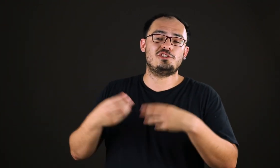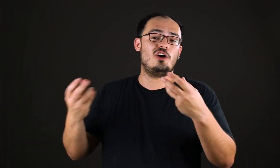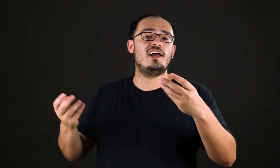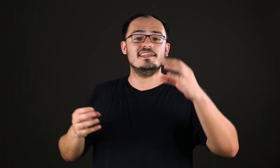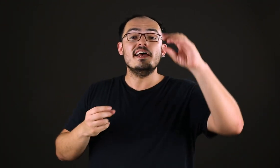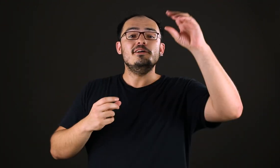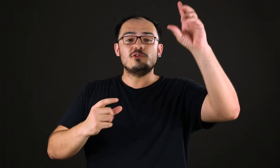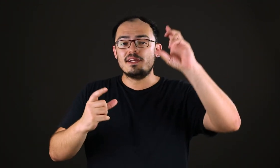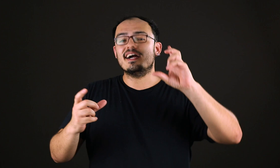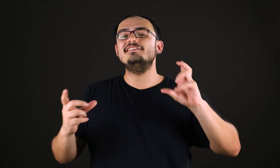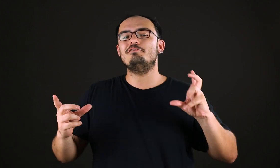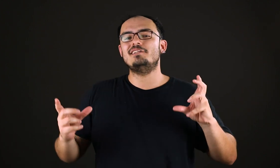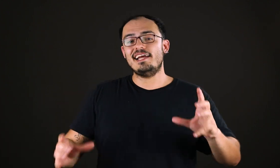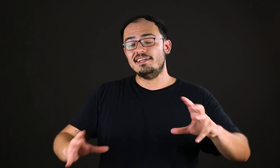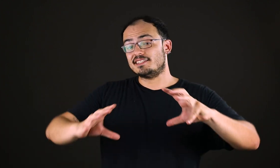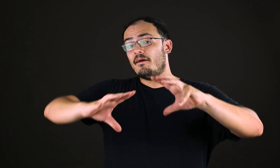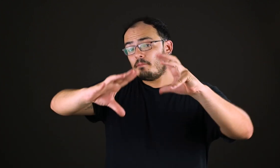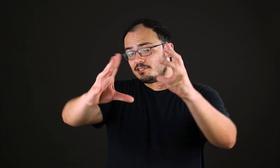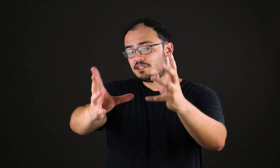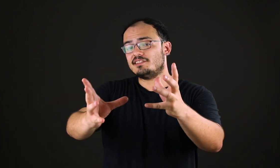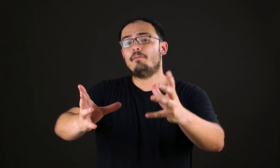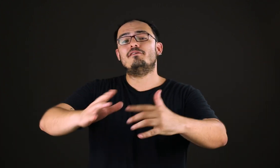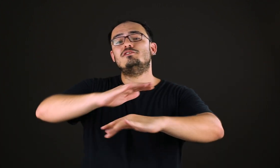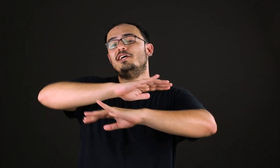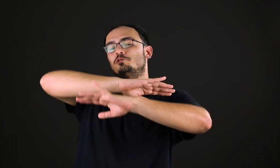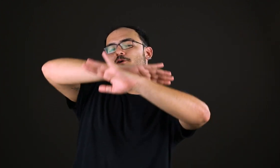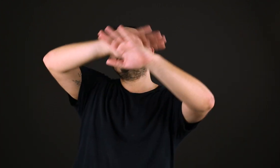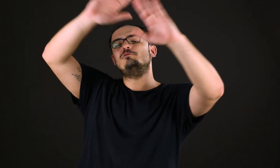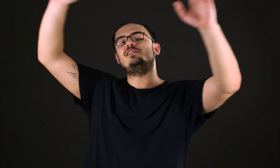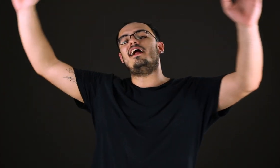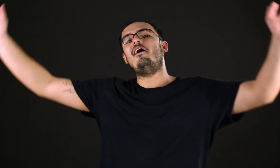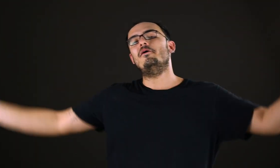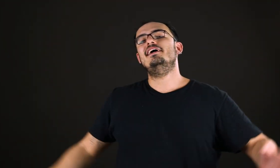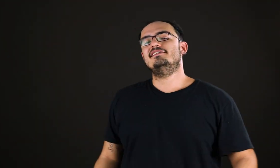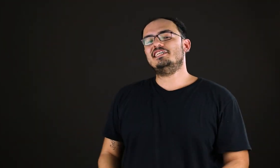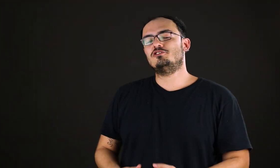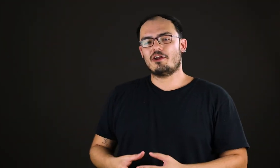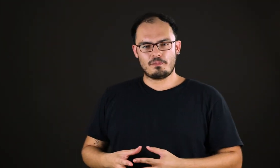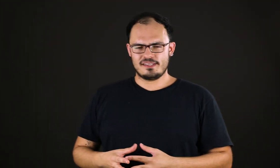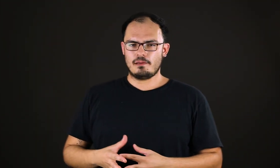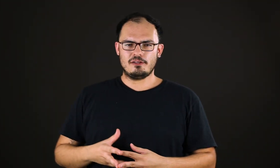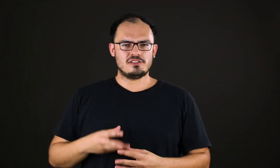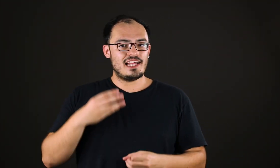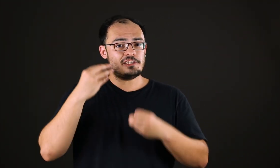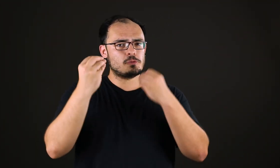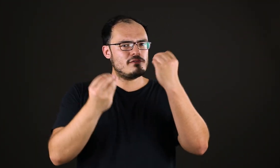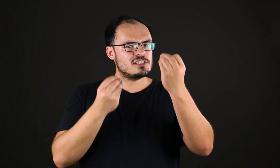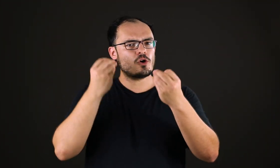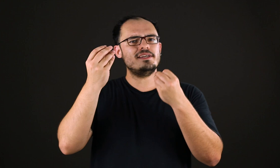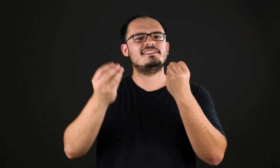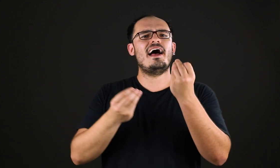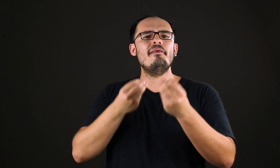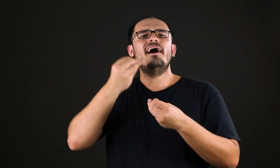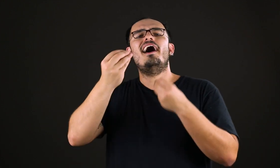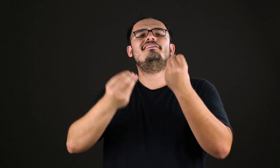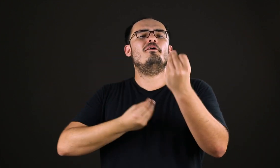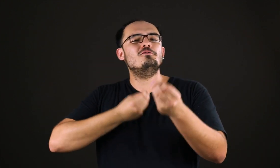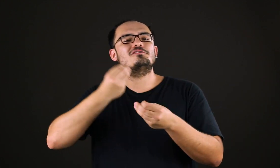de horas sobre cada um deles, mas eu quis dar para vocês uma noção geral da história do pensamento estético para você começar até alguns